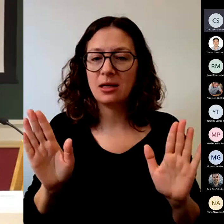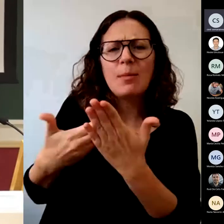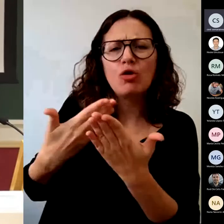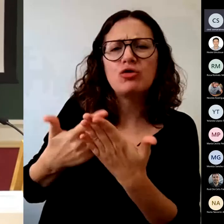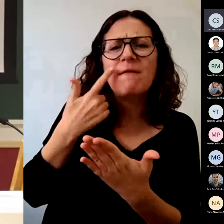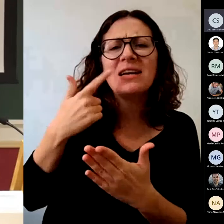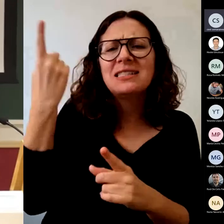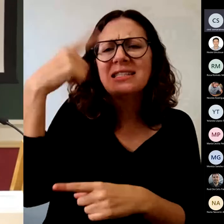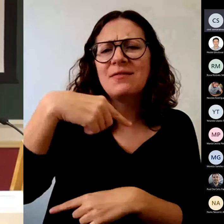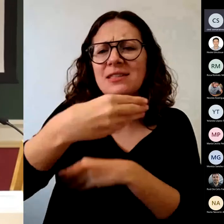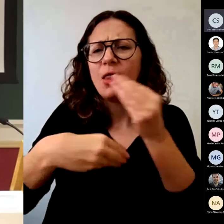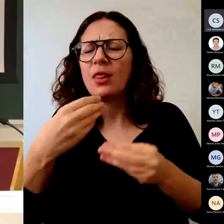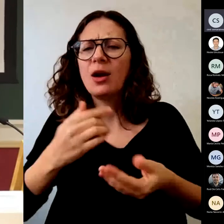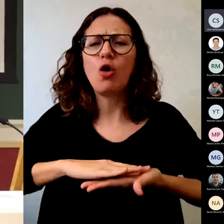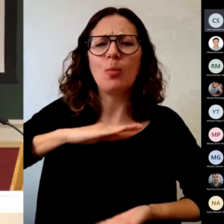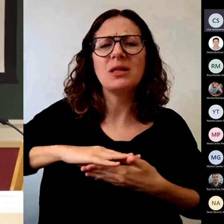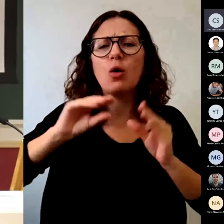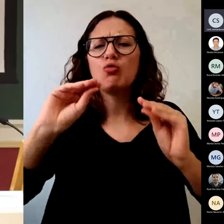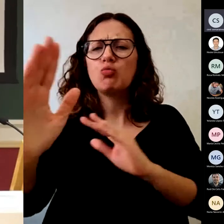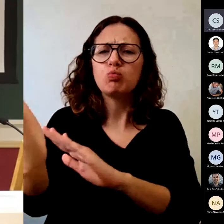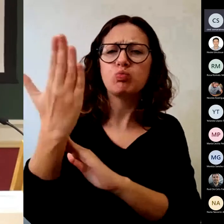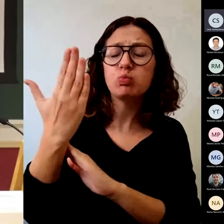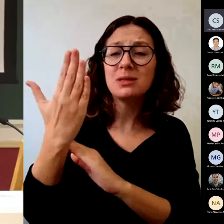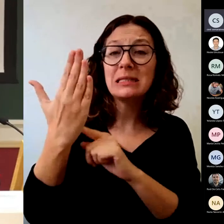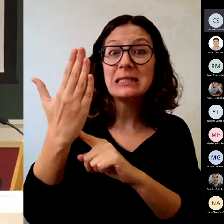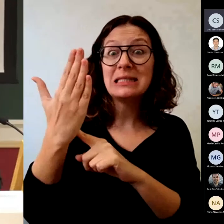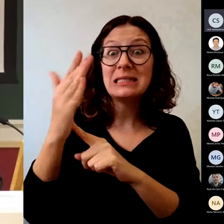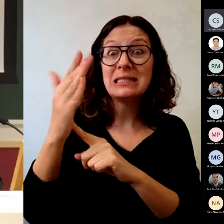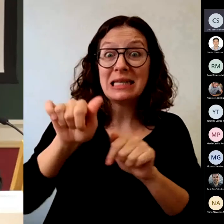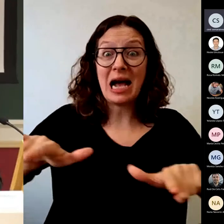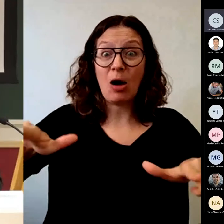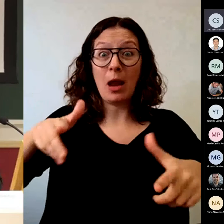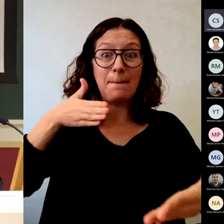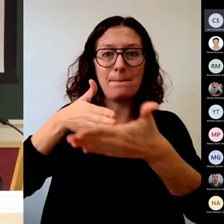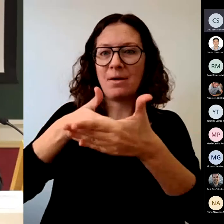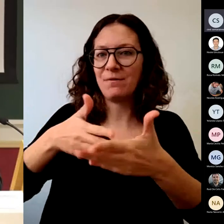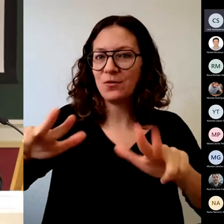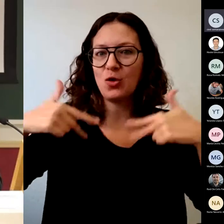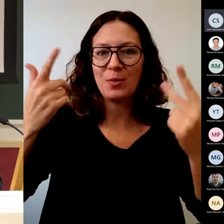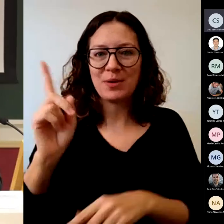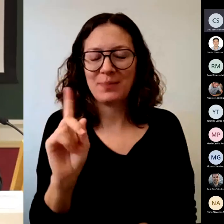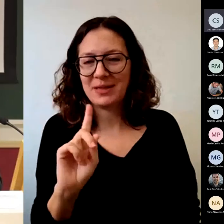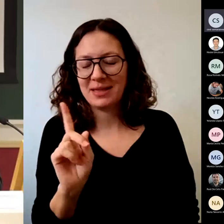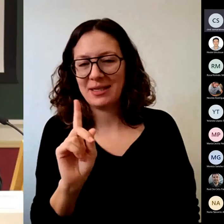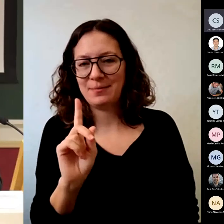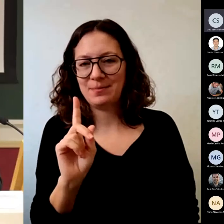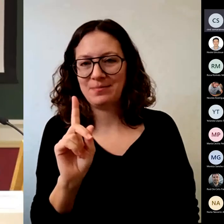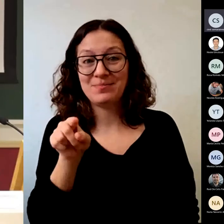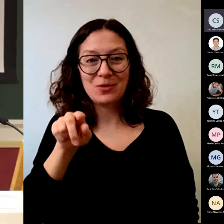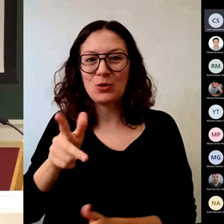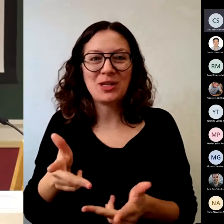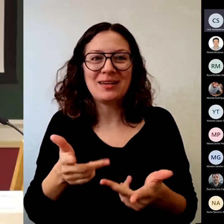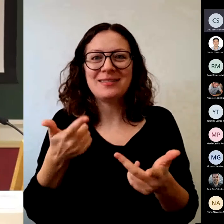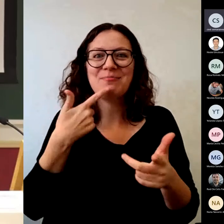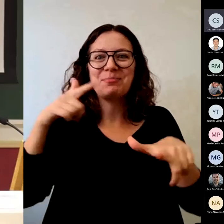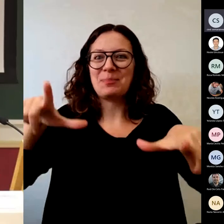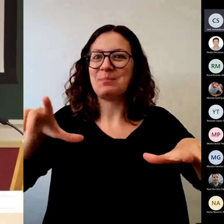universidad no están preparadas para la evaluación. Punto dos. Ya sea así de telegráfico, ¿eh?